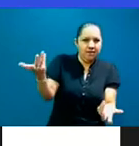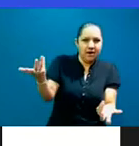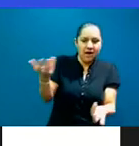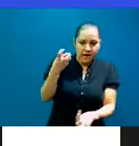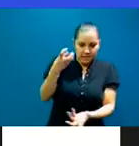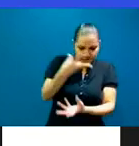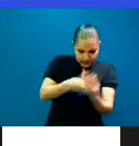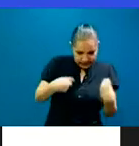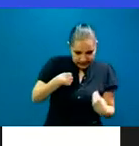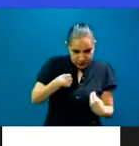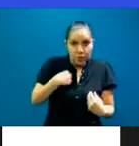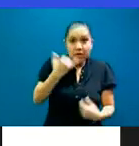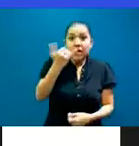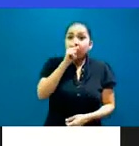pandemia,